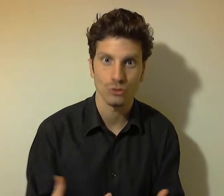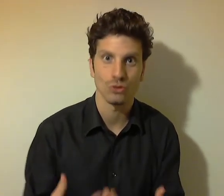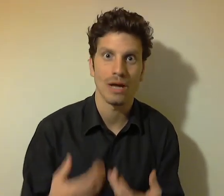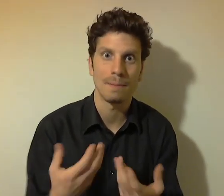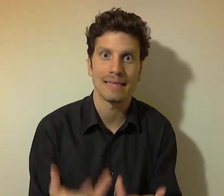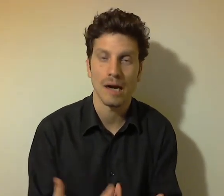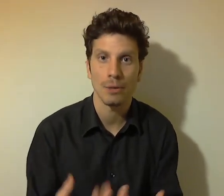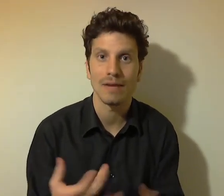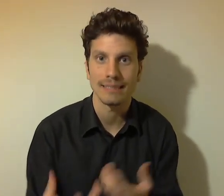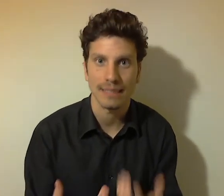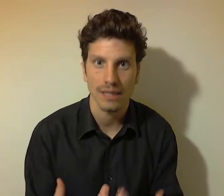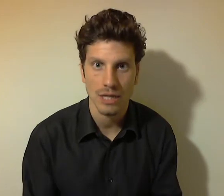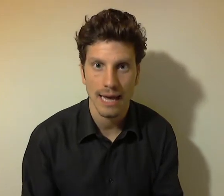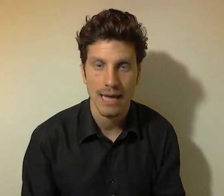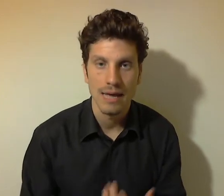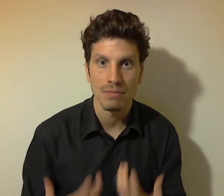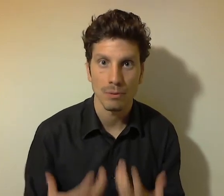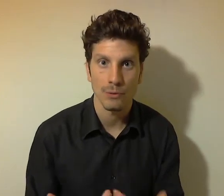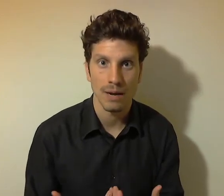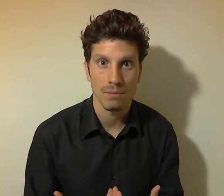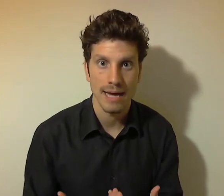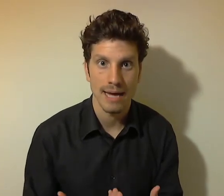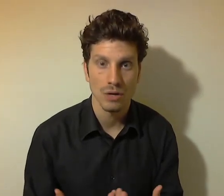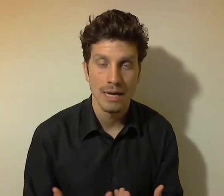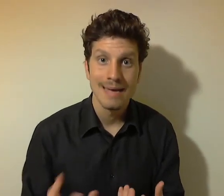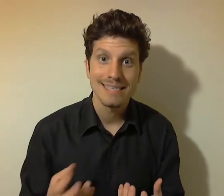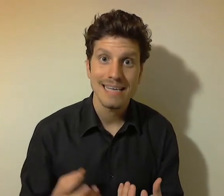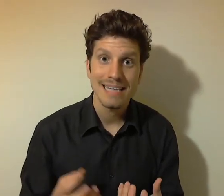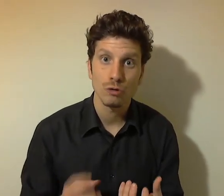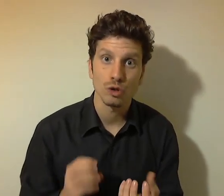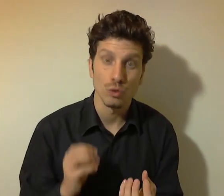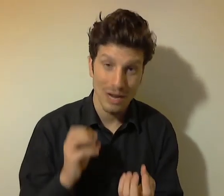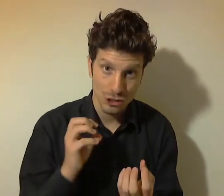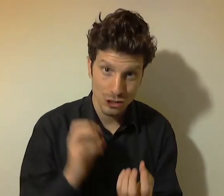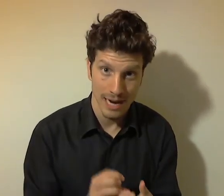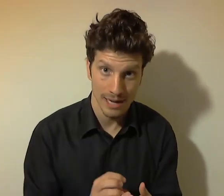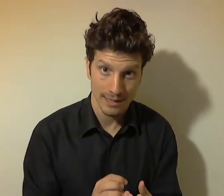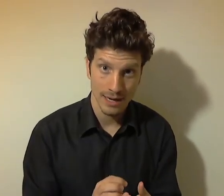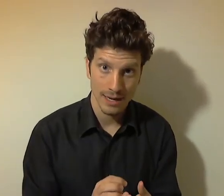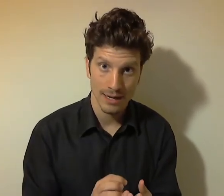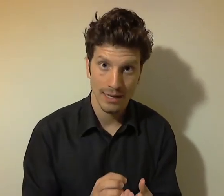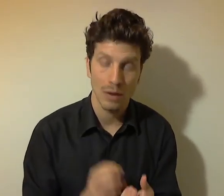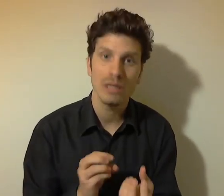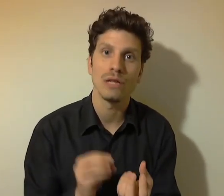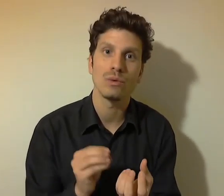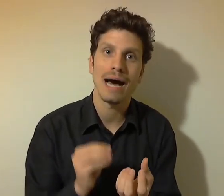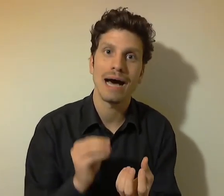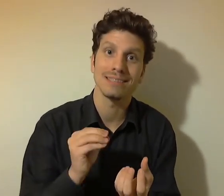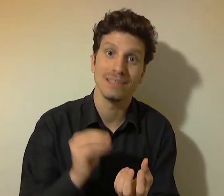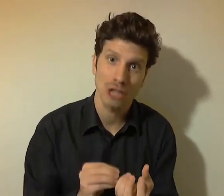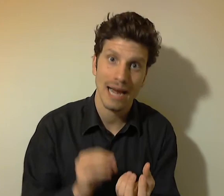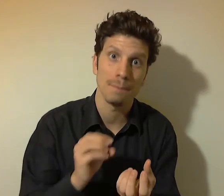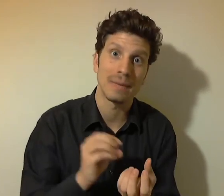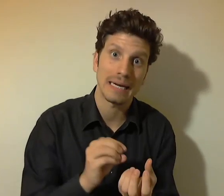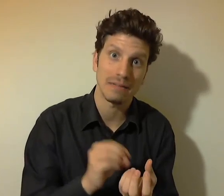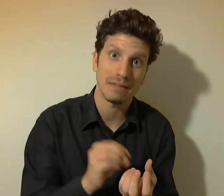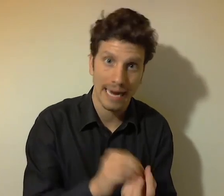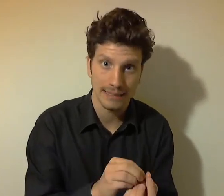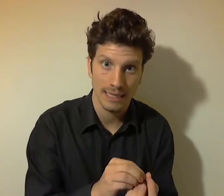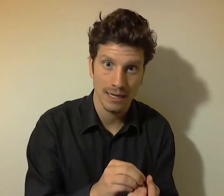atto e mettere alla prova la strategia che mi propone Alberto, sia frutto di una scelta e quindi di una sincera preferenza